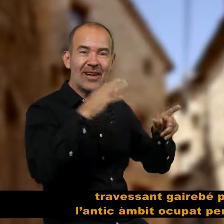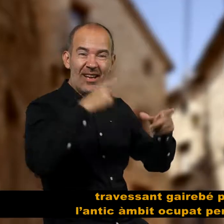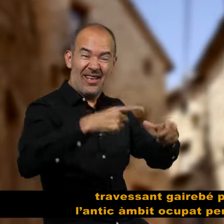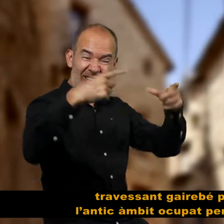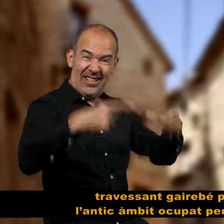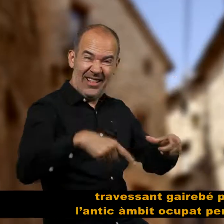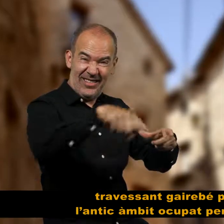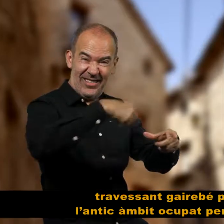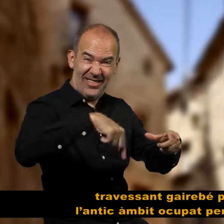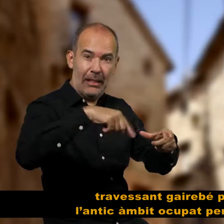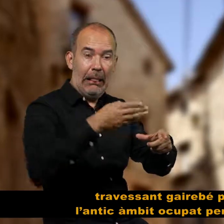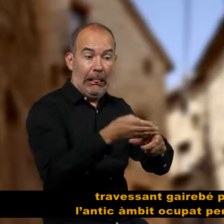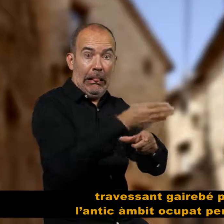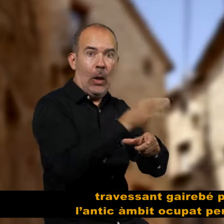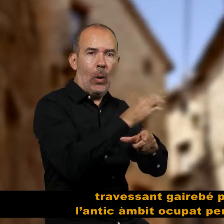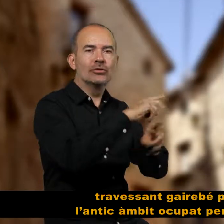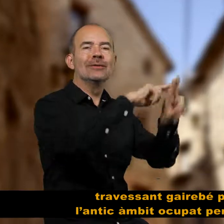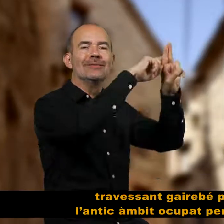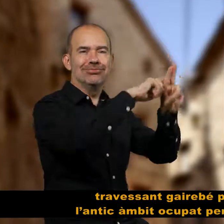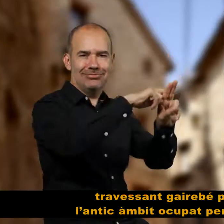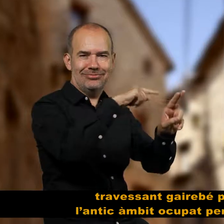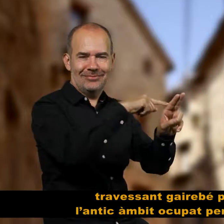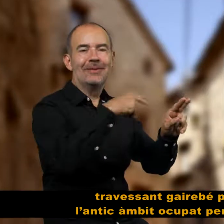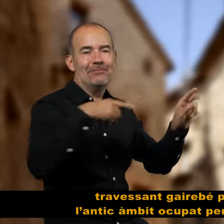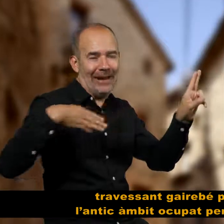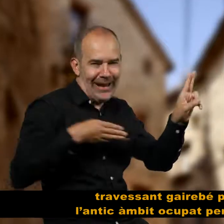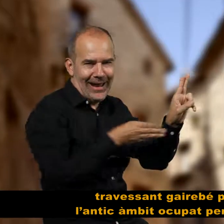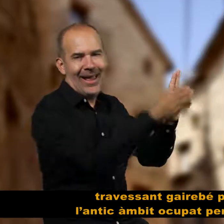iniciat el procés de dessecació de l'Estany impulsat pels monjos.